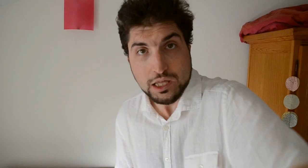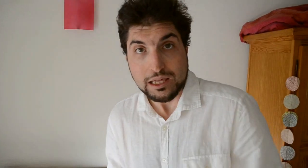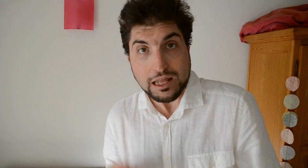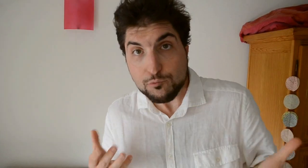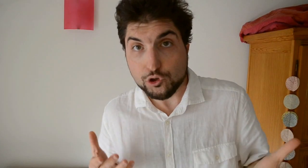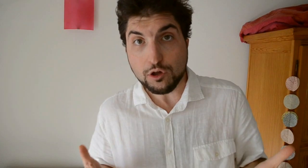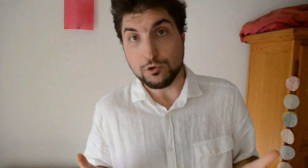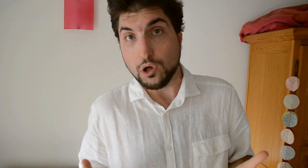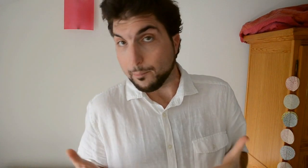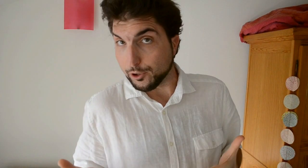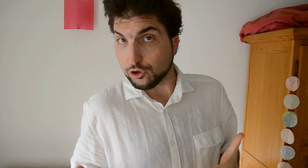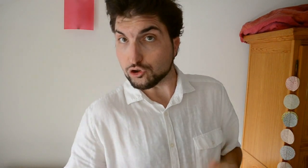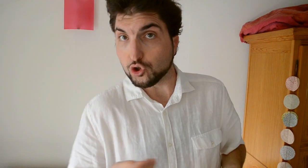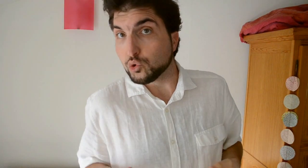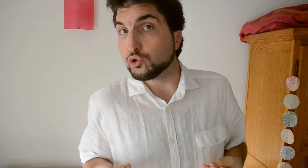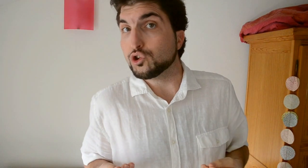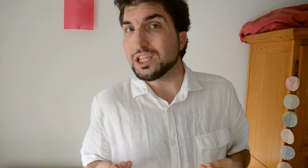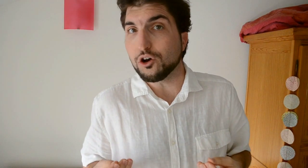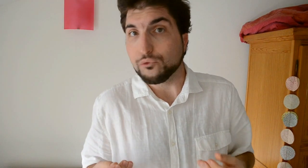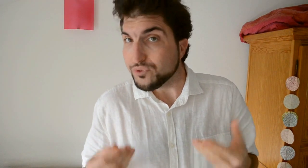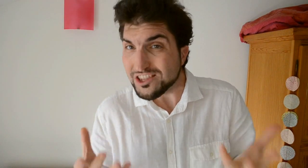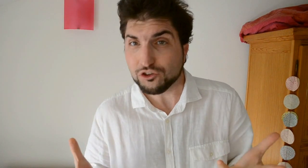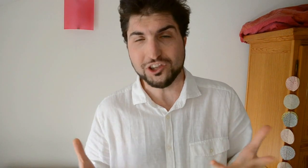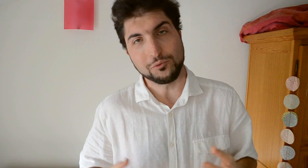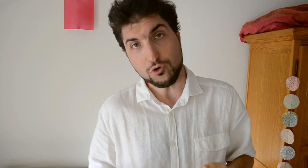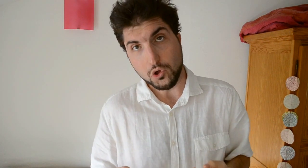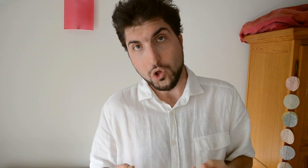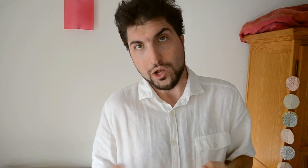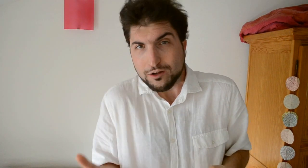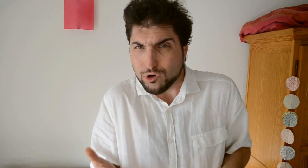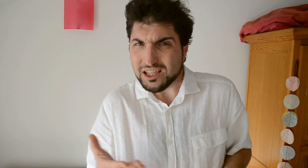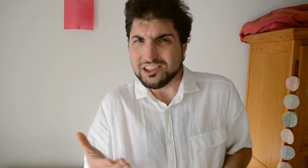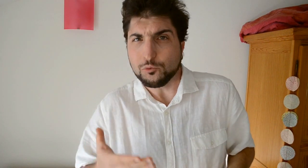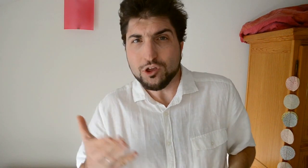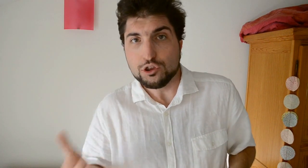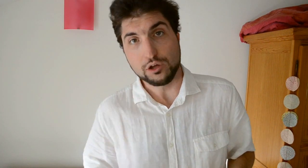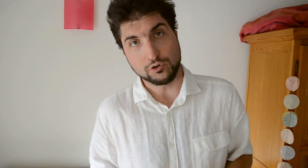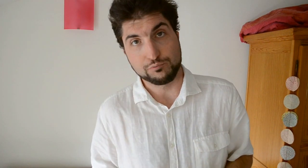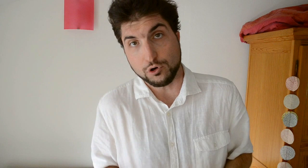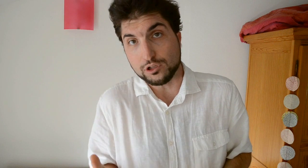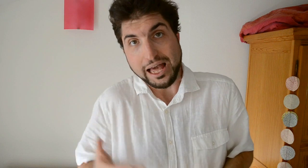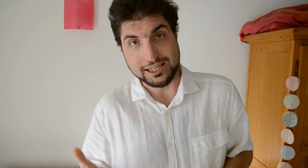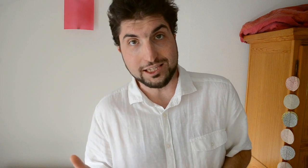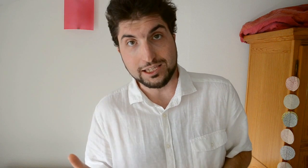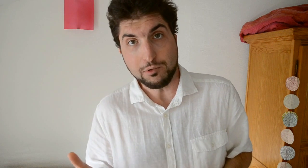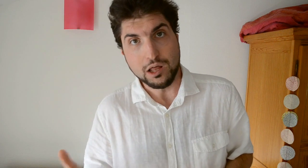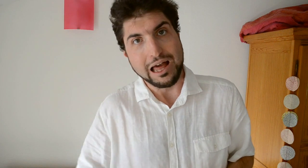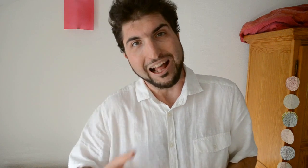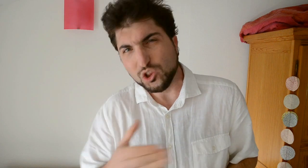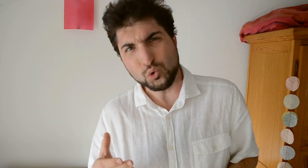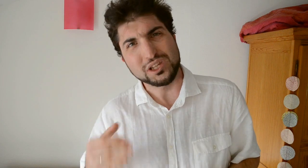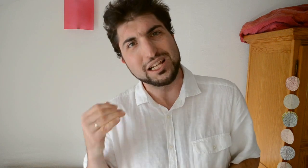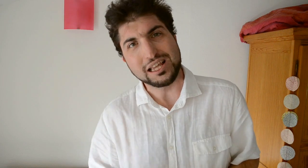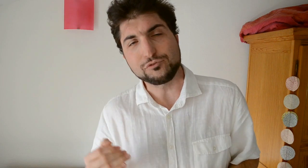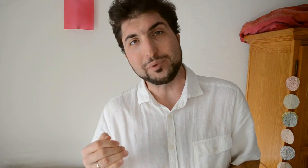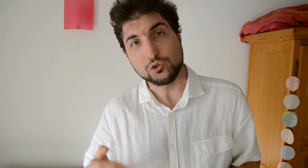Il me semble important de soutenir financièrement les moyens qui sont mis en œuvre pour rendre accessible à toutes les informations